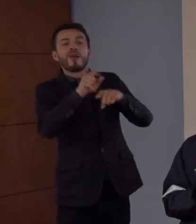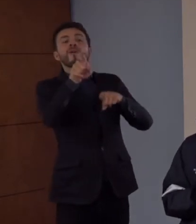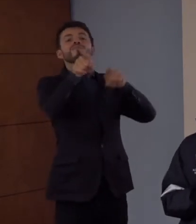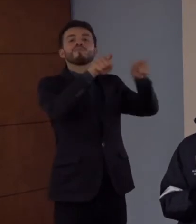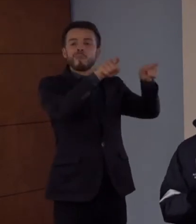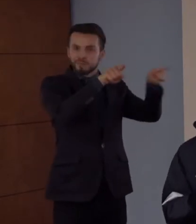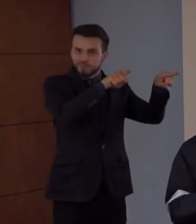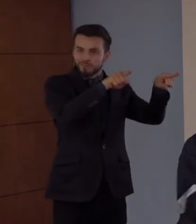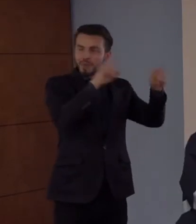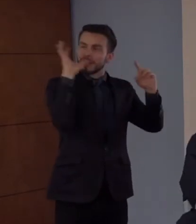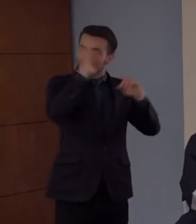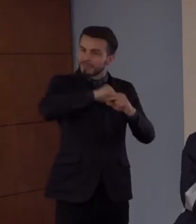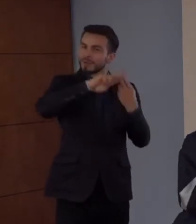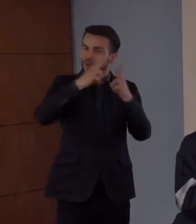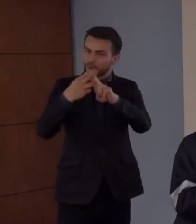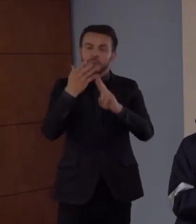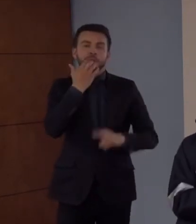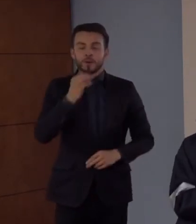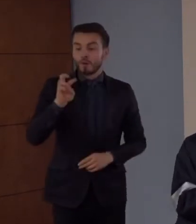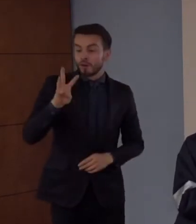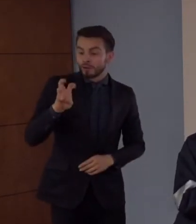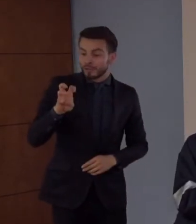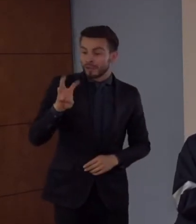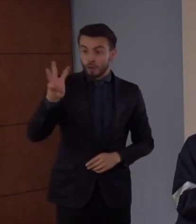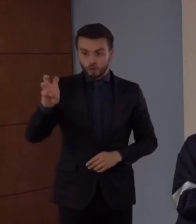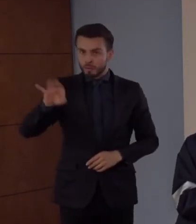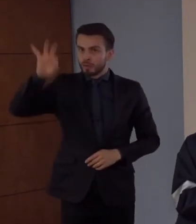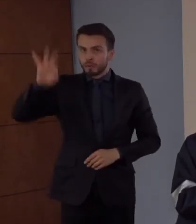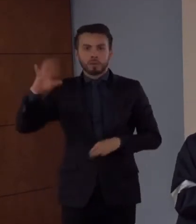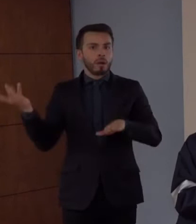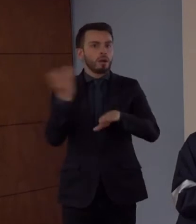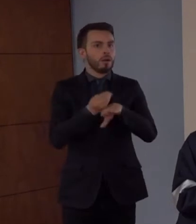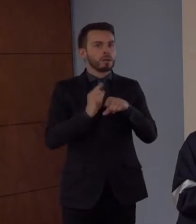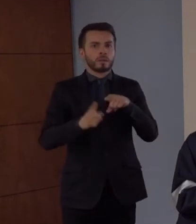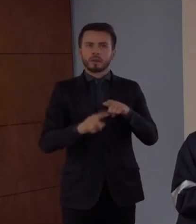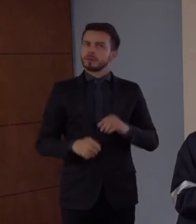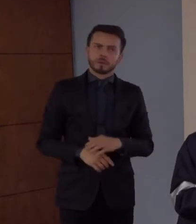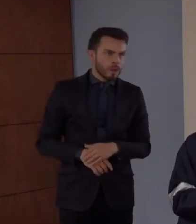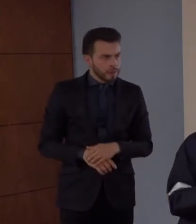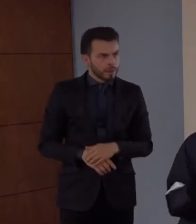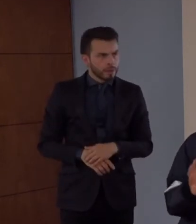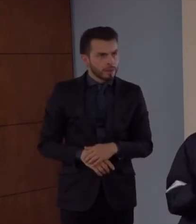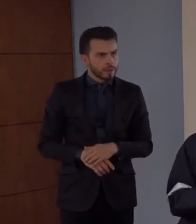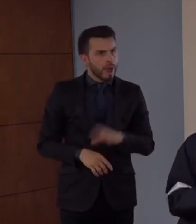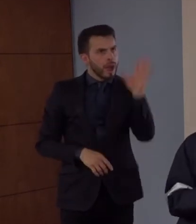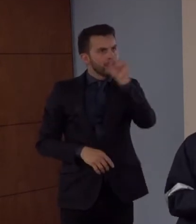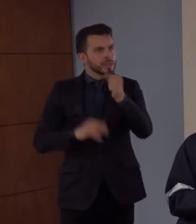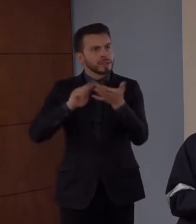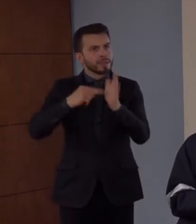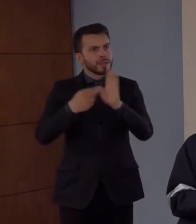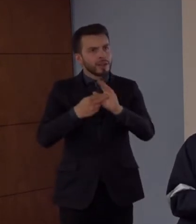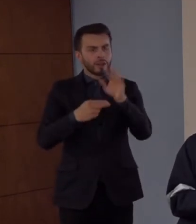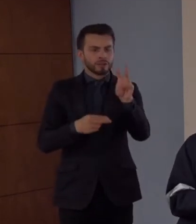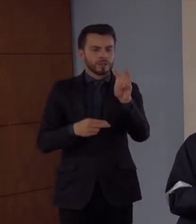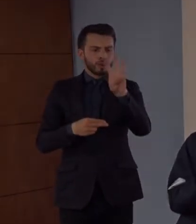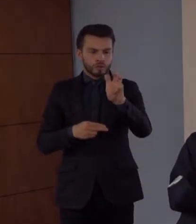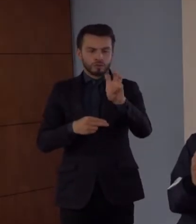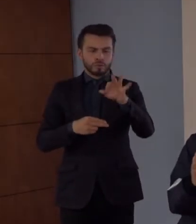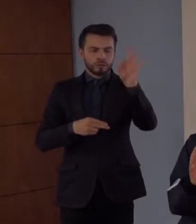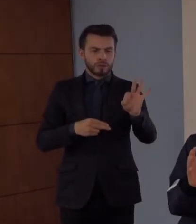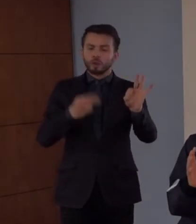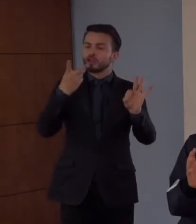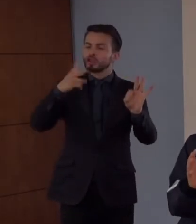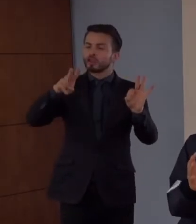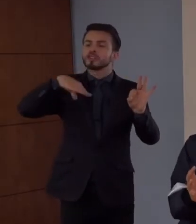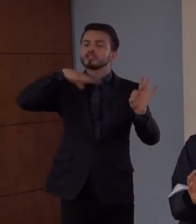Si decimos que 88% no usó Transmilenio, eso quiere decir que solo el 12% de la gente usó Transmilenio. O sea,